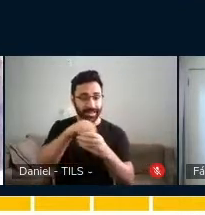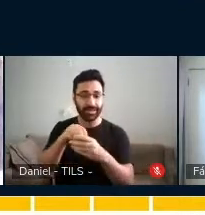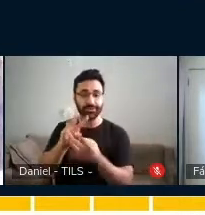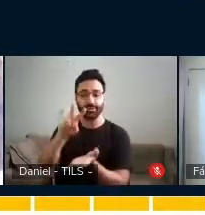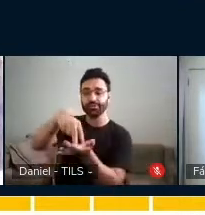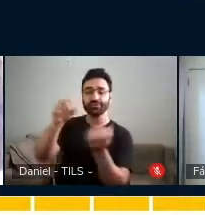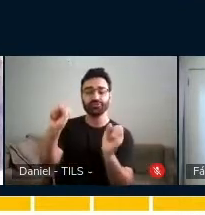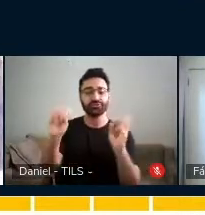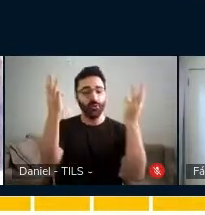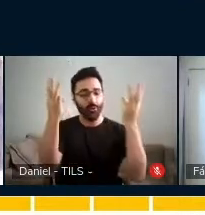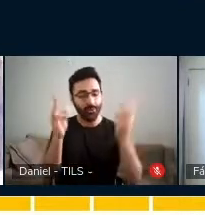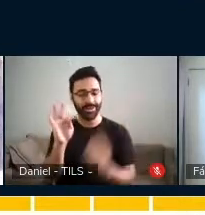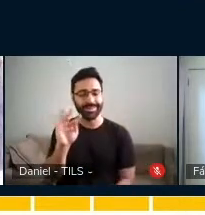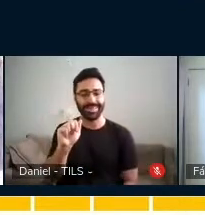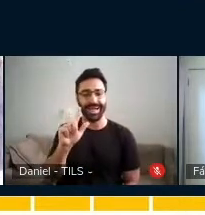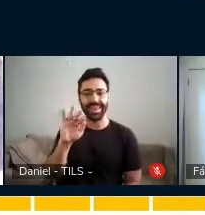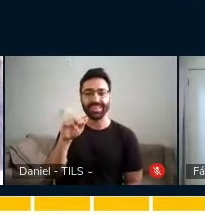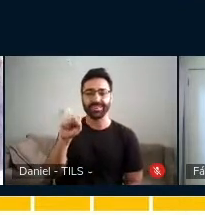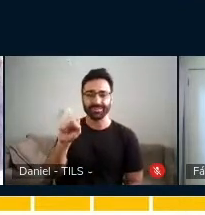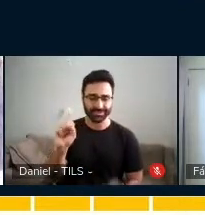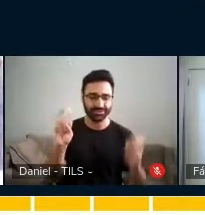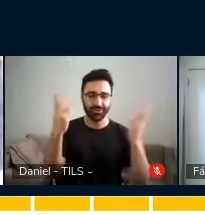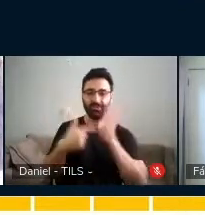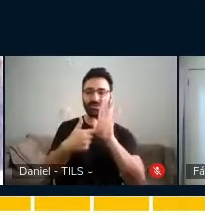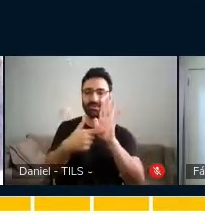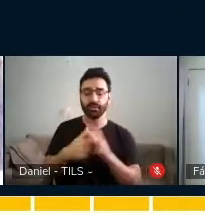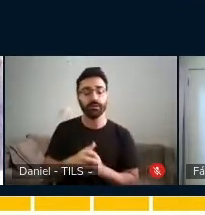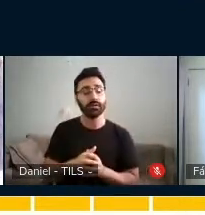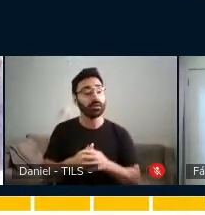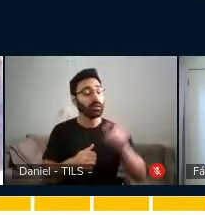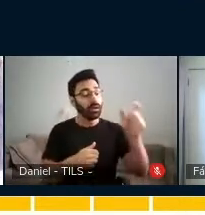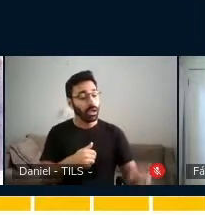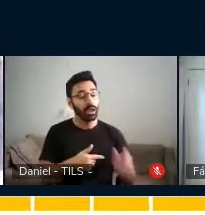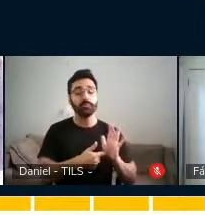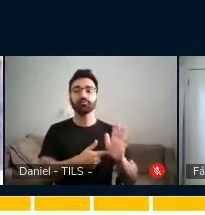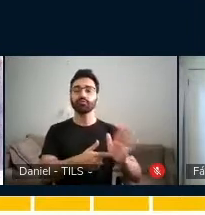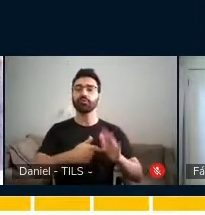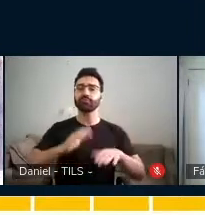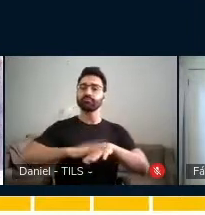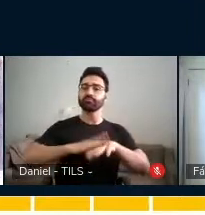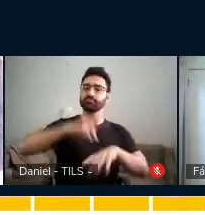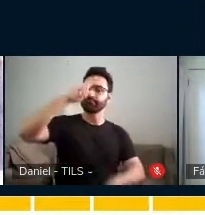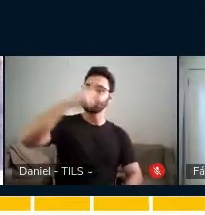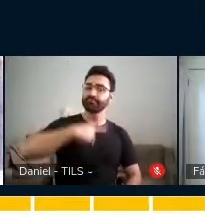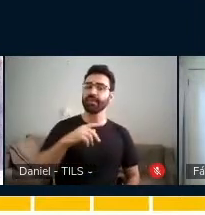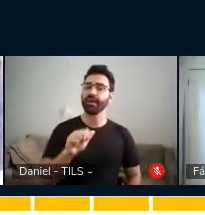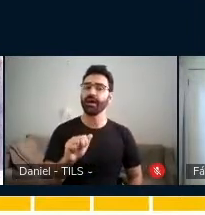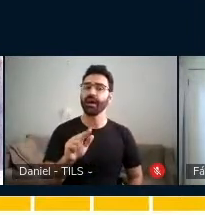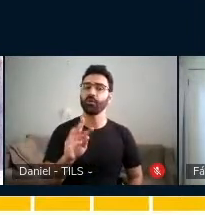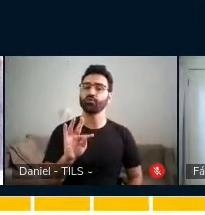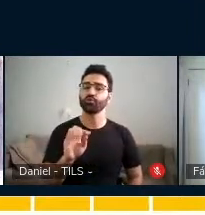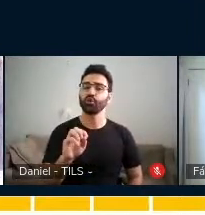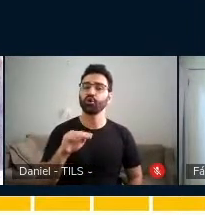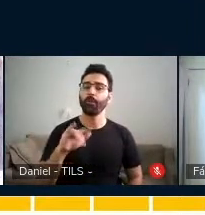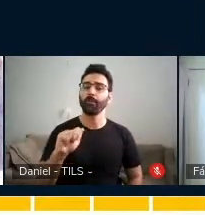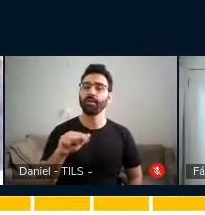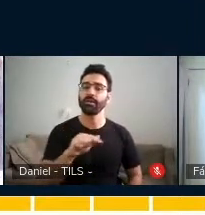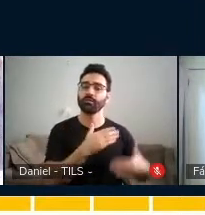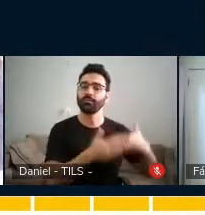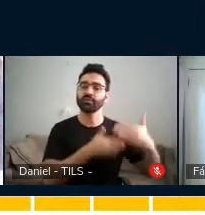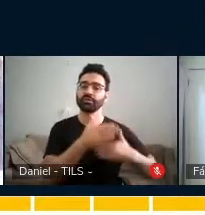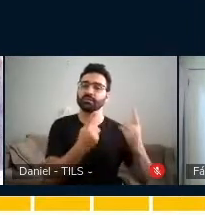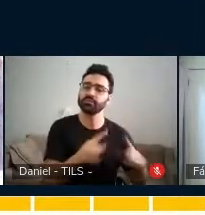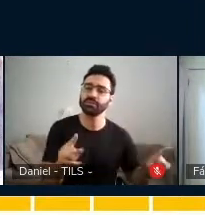Quando ela apresenta essa autonomia dos processos de desenvolvimento da sua musicalidade, então,